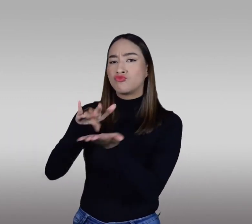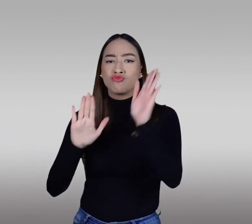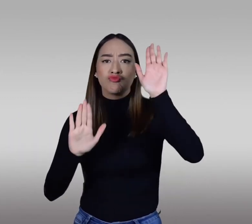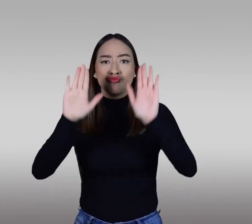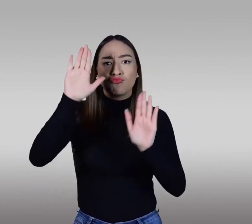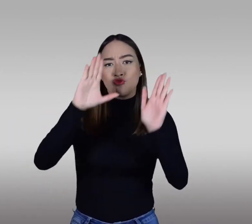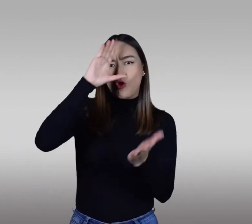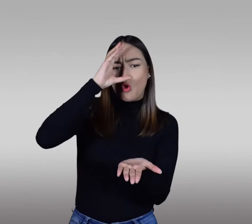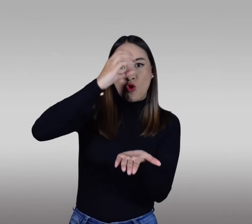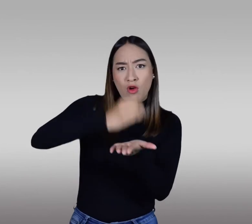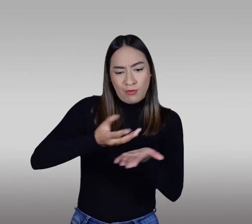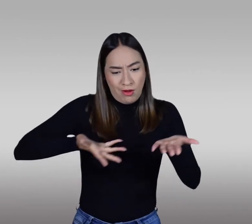espacios incluyentes.